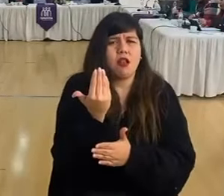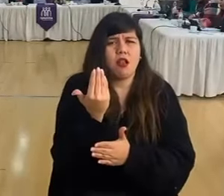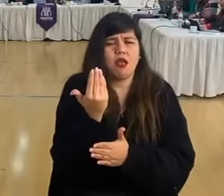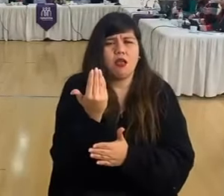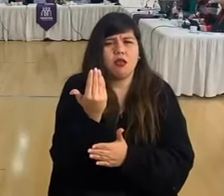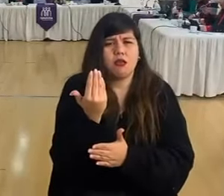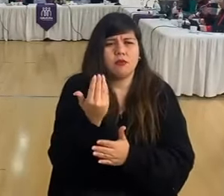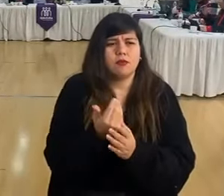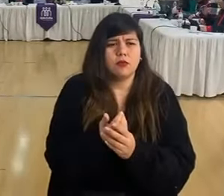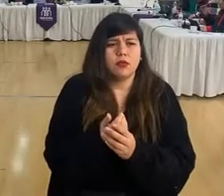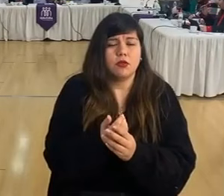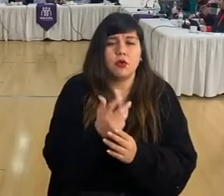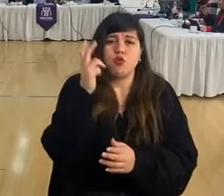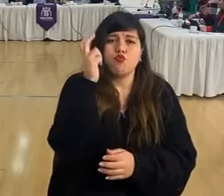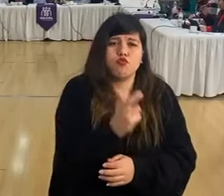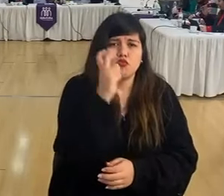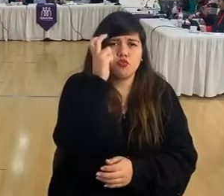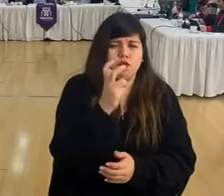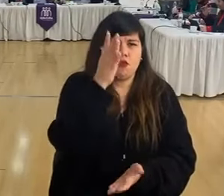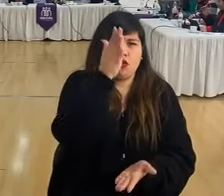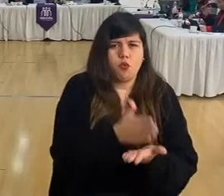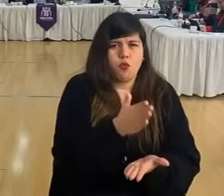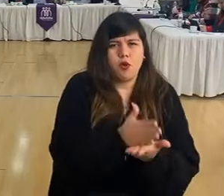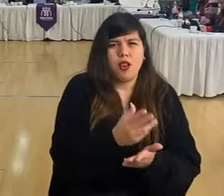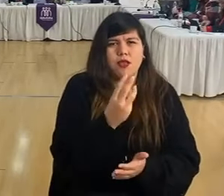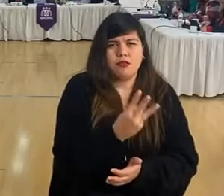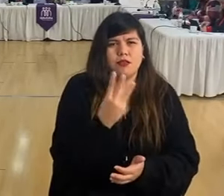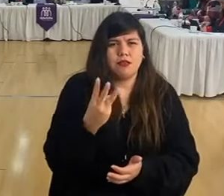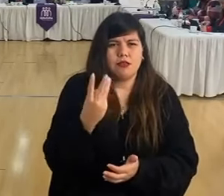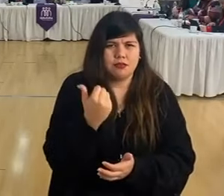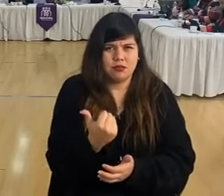un robo a la escuela 336.